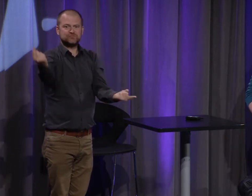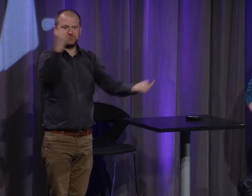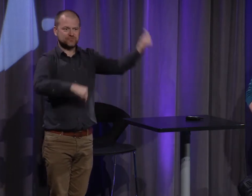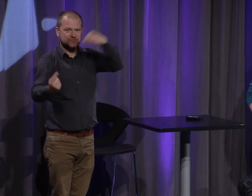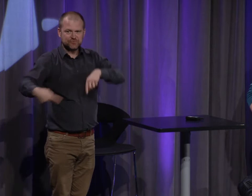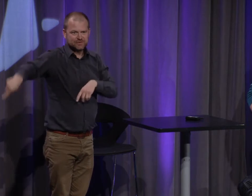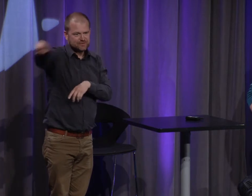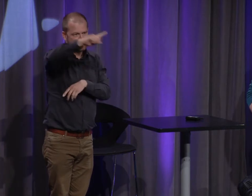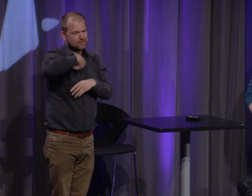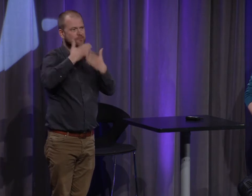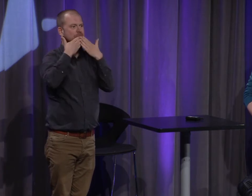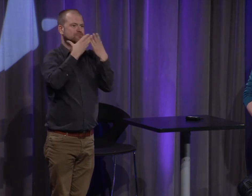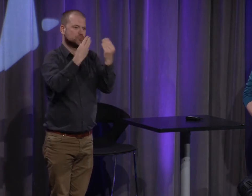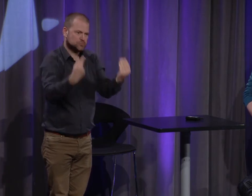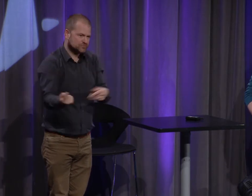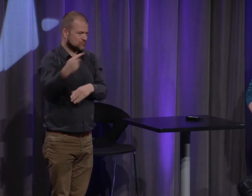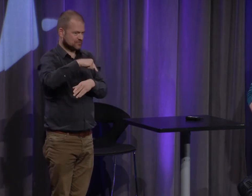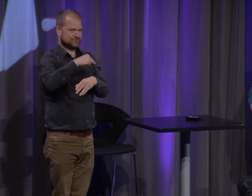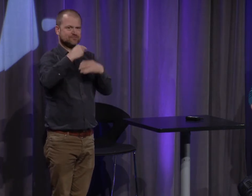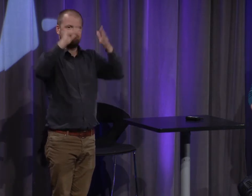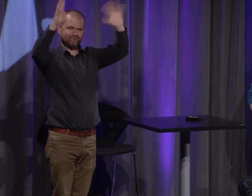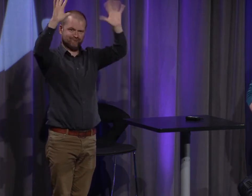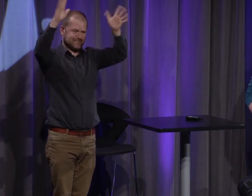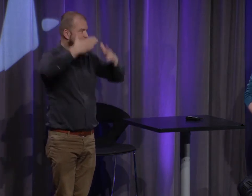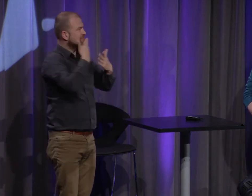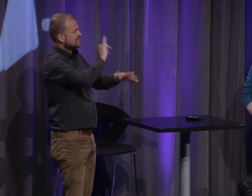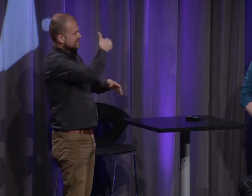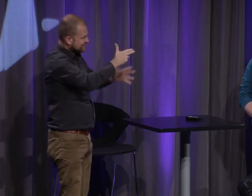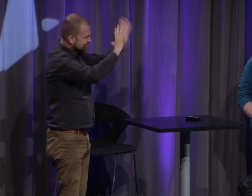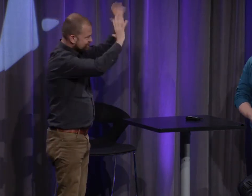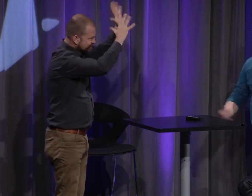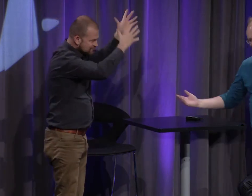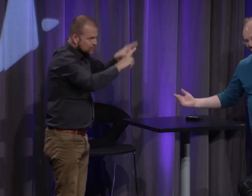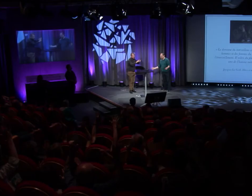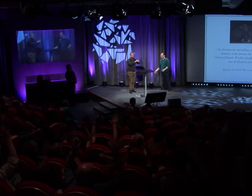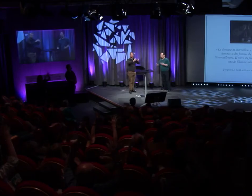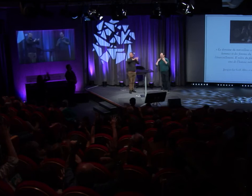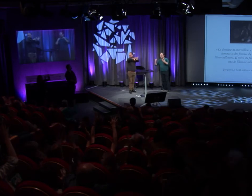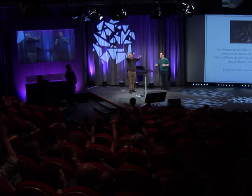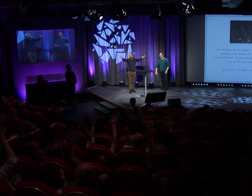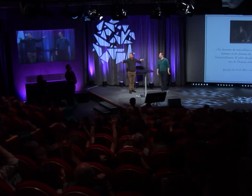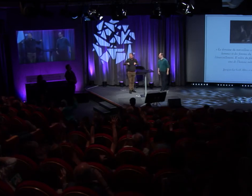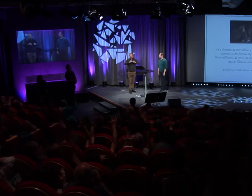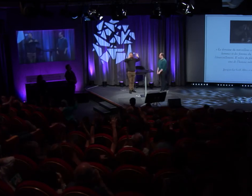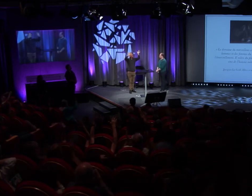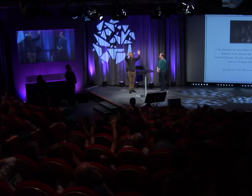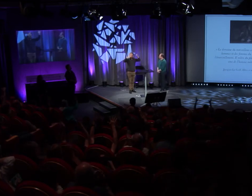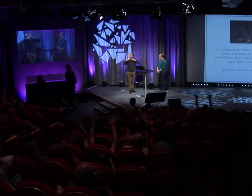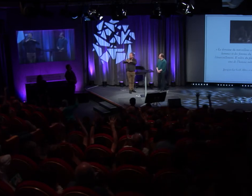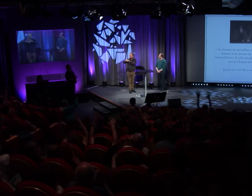merci encore à vous tous de votre présence merci à vous de vous être déplacés pour assister à cette conférence merci à Yann et merci